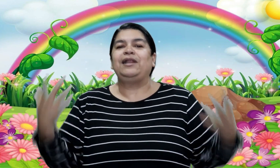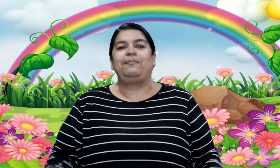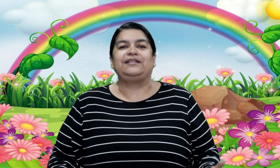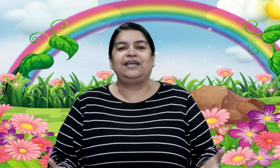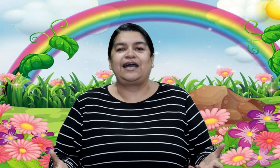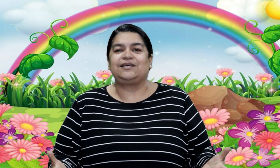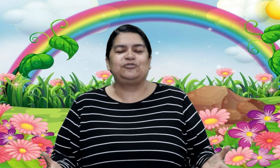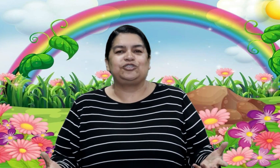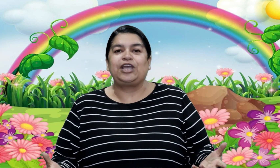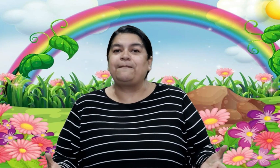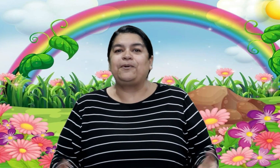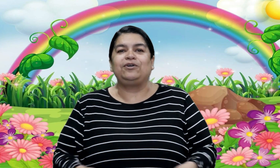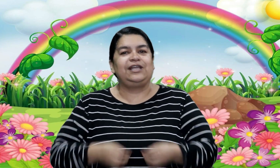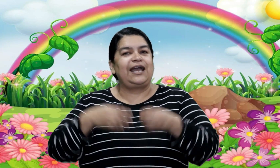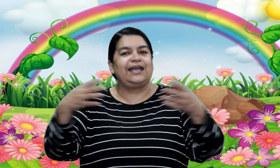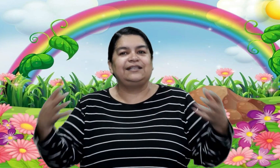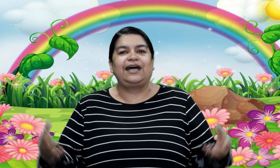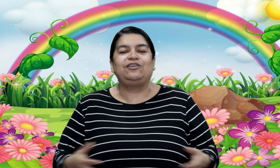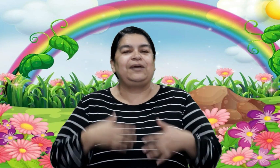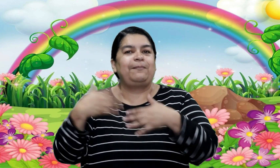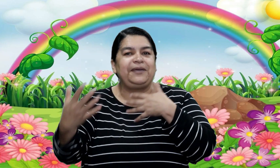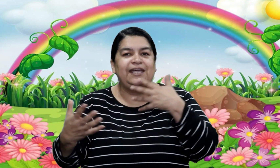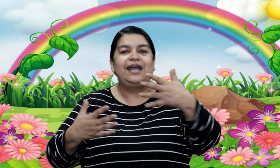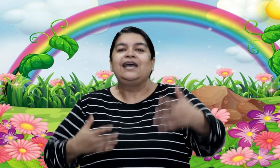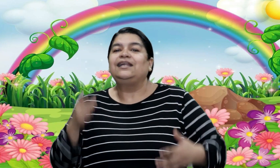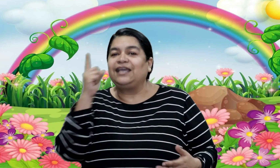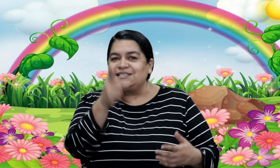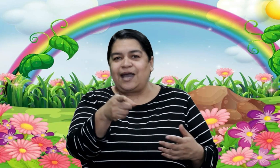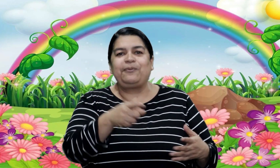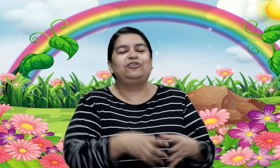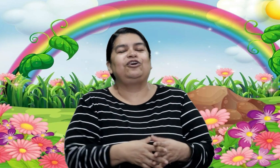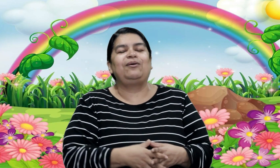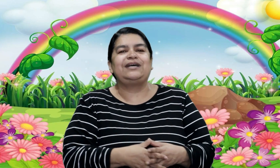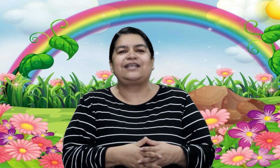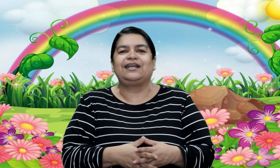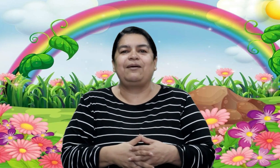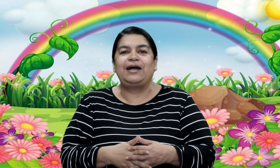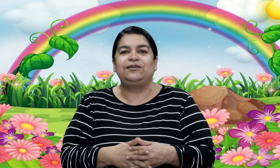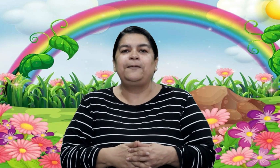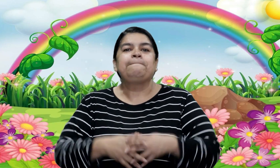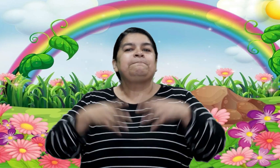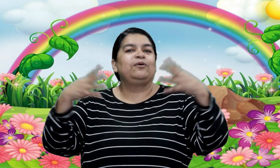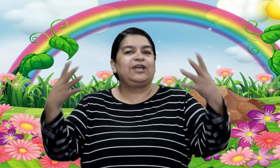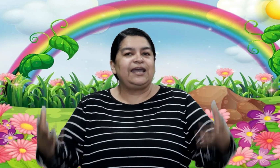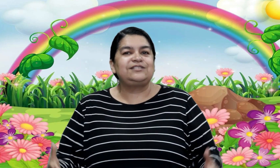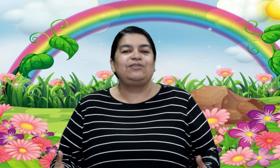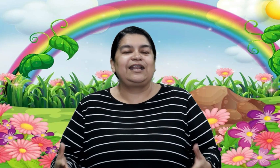Me la aprendí hace mucho tiempo y la he cantado y me la piden Les dije ya pronto la voy a estar grabando porque es una